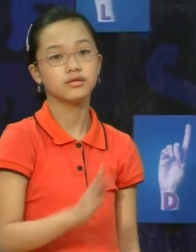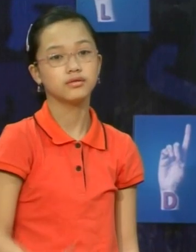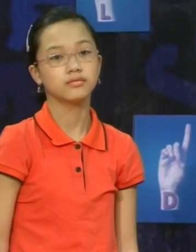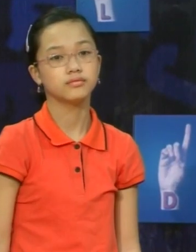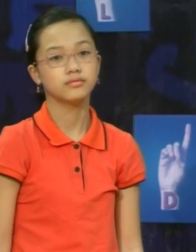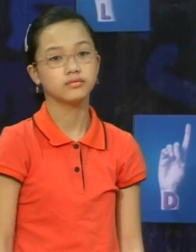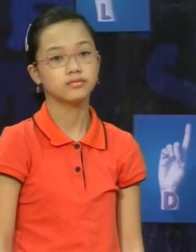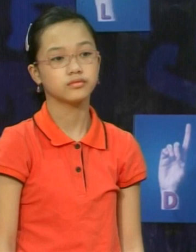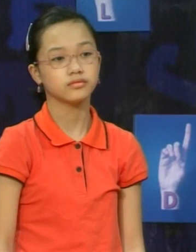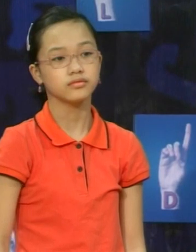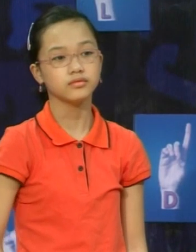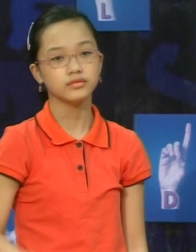À bạn Hà thật thà Đúng rồi